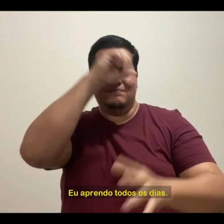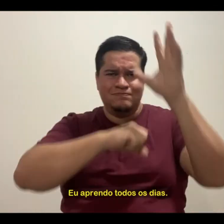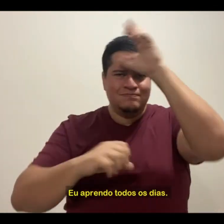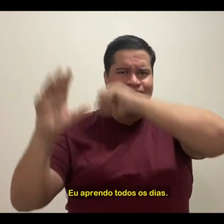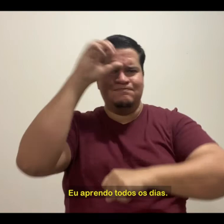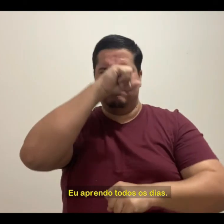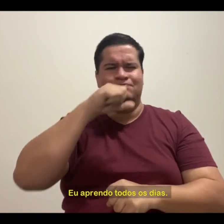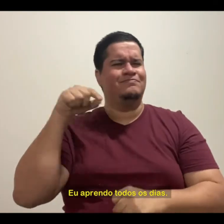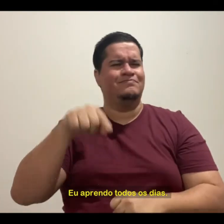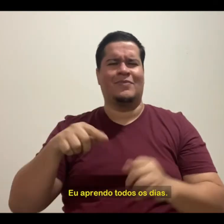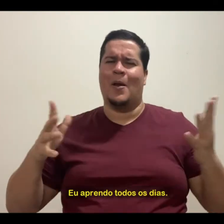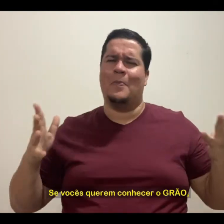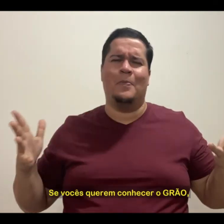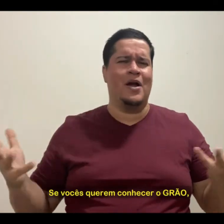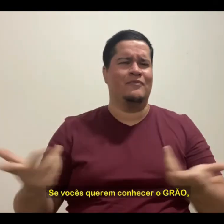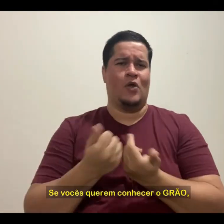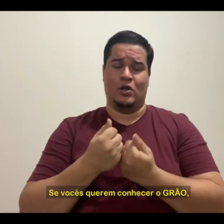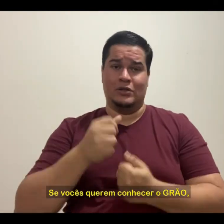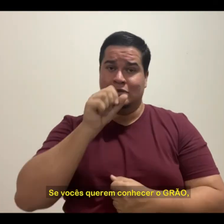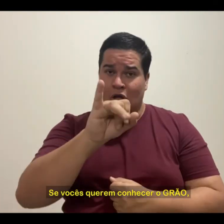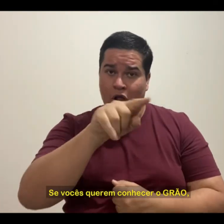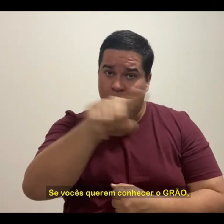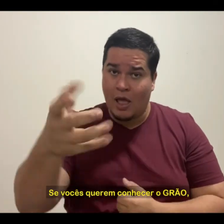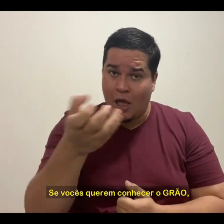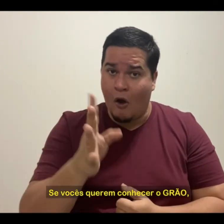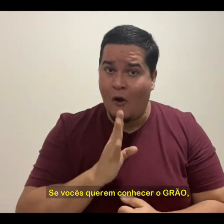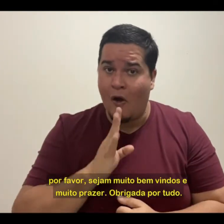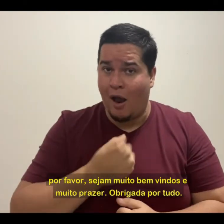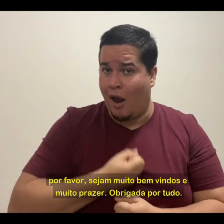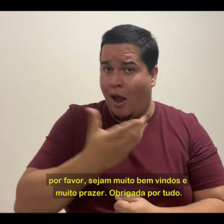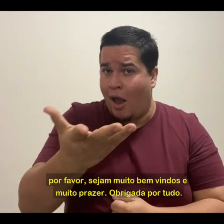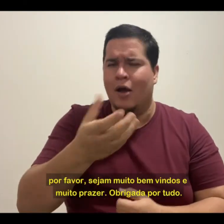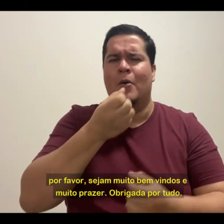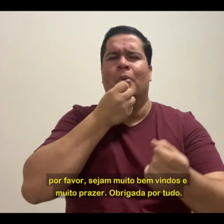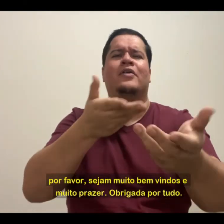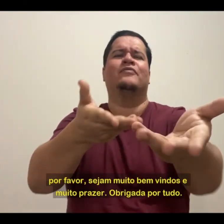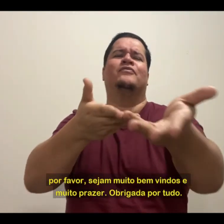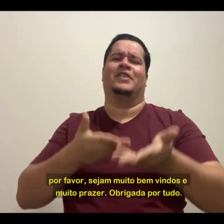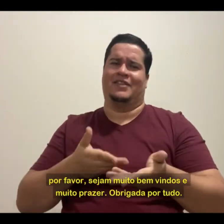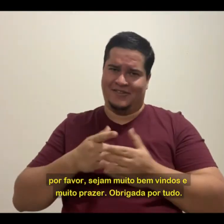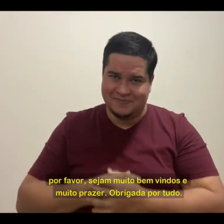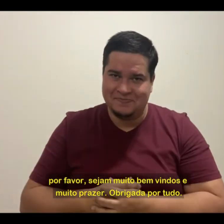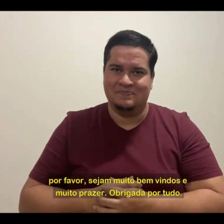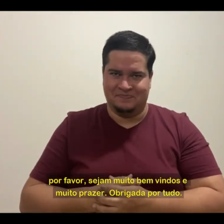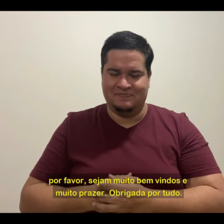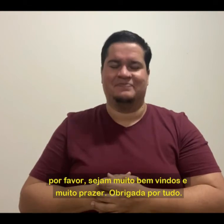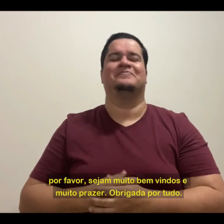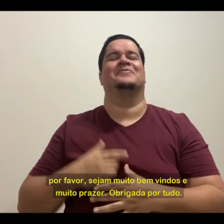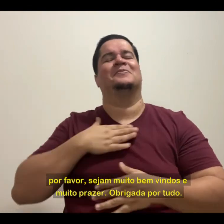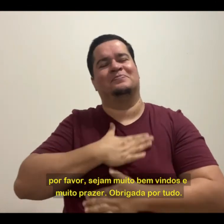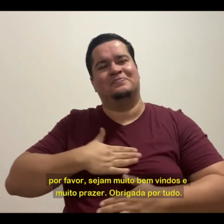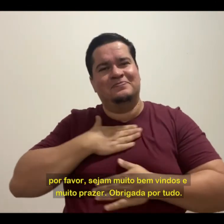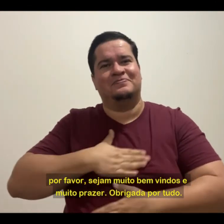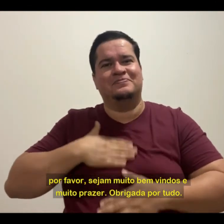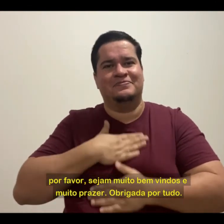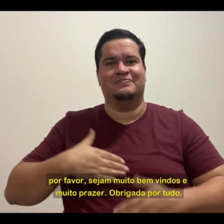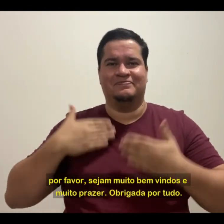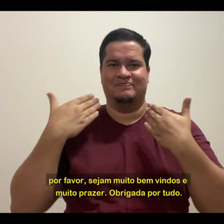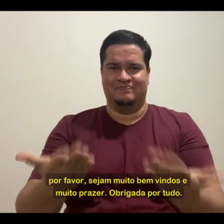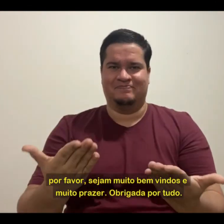todos os dias. Se vocês querem conhecer o grão, por favor, sejam muito bem-vindos. E muito prazer. Obrigada por tudo.